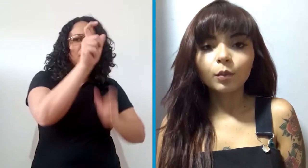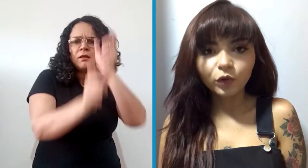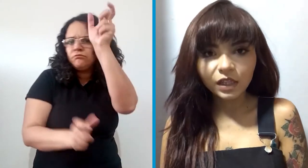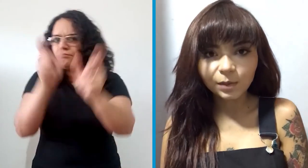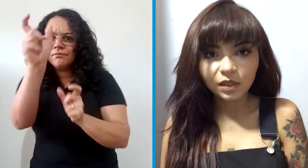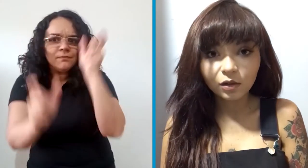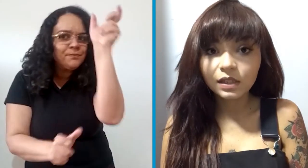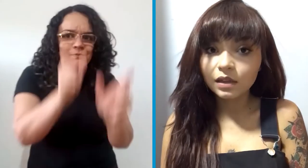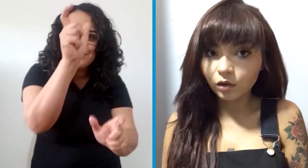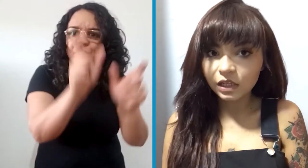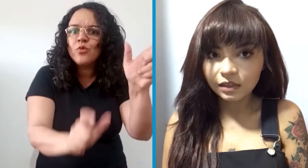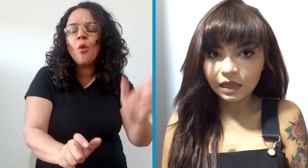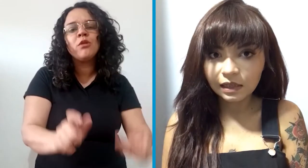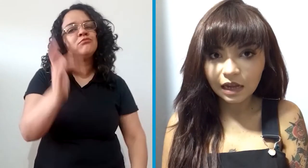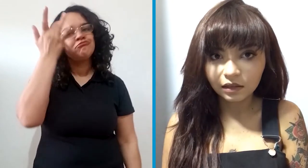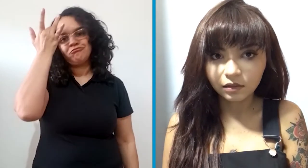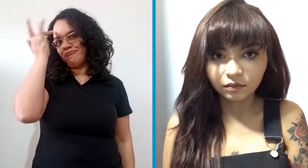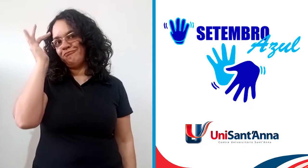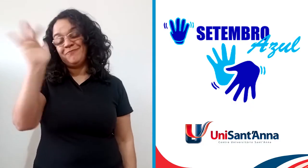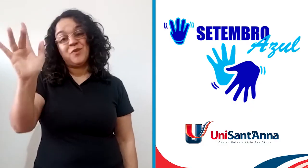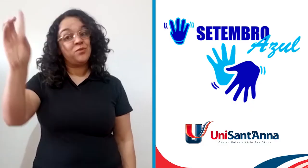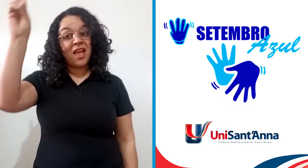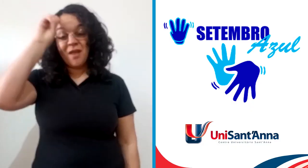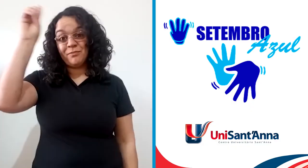Muitas pessoas não conhecem essa data.